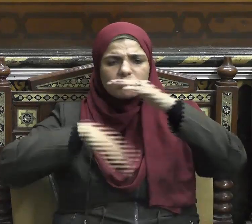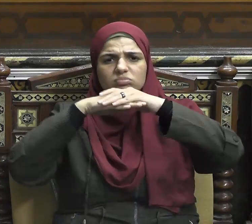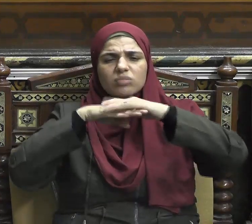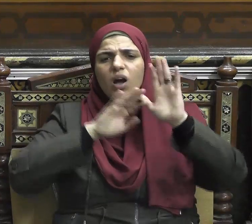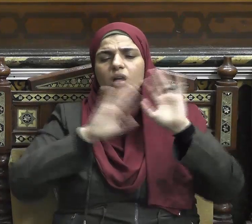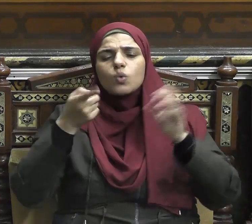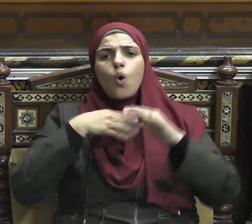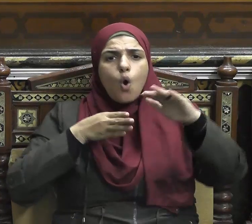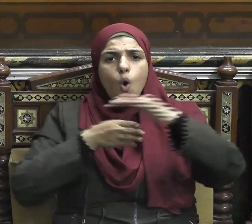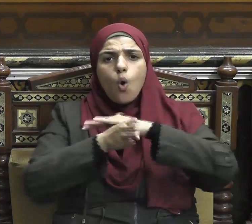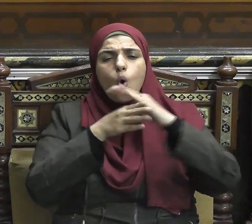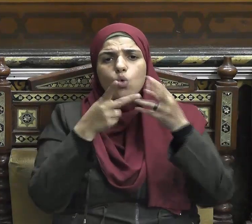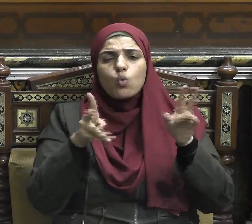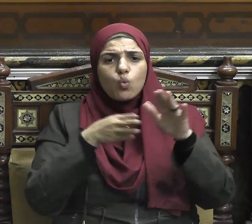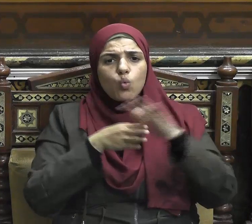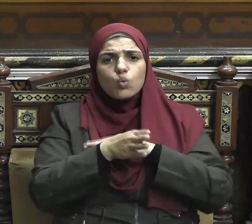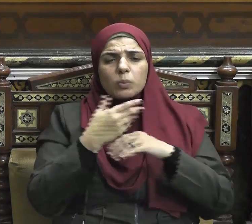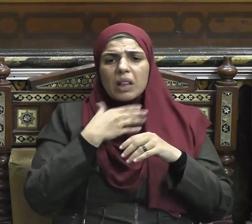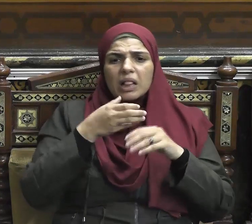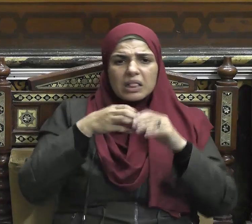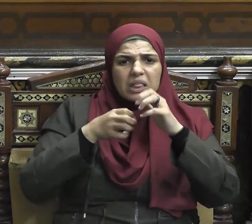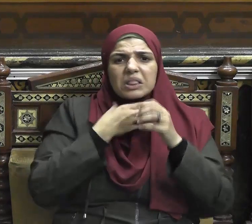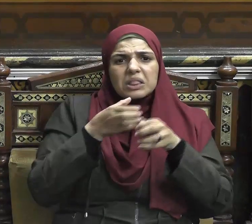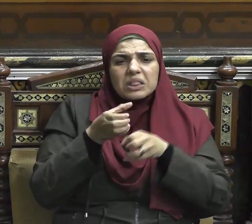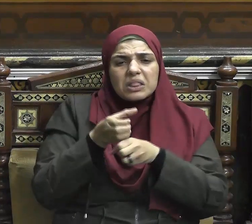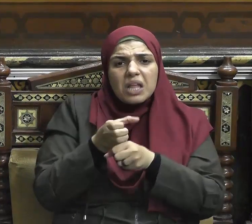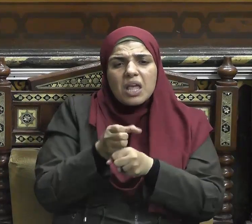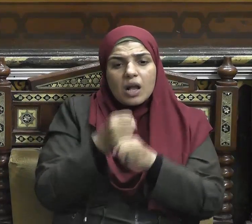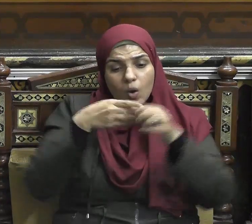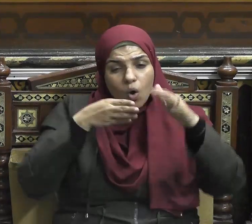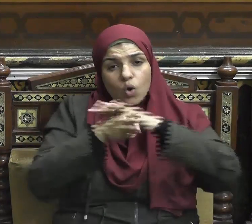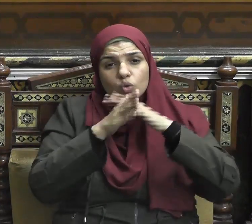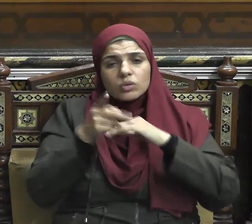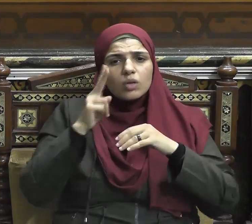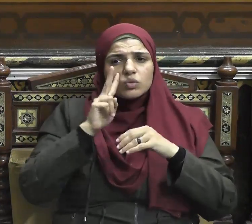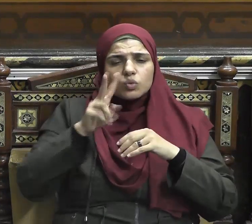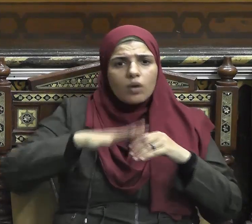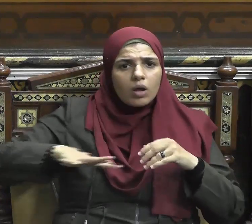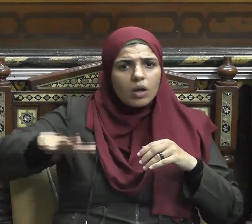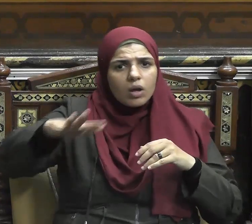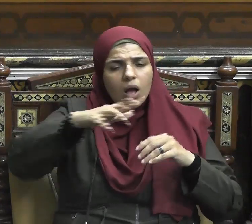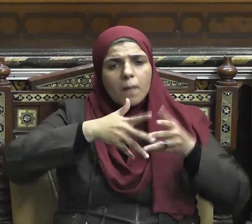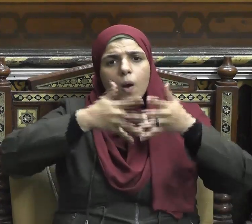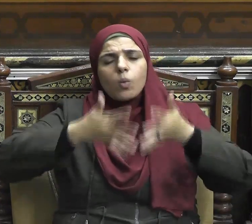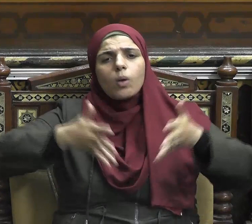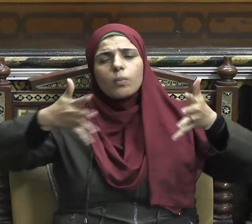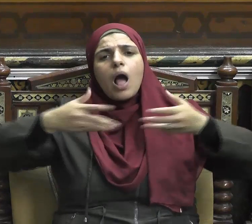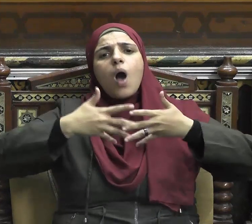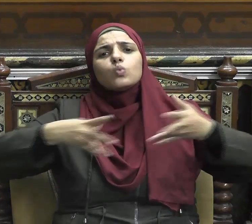الإرهابية والمتطرفة ومحاصرة الفكر المنحرف وكسر